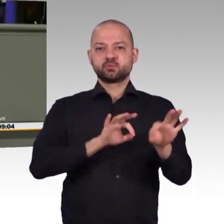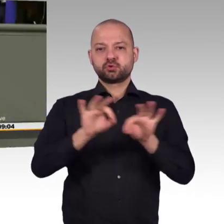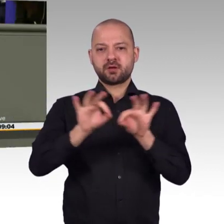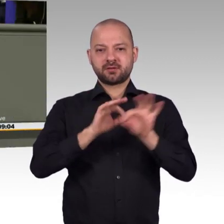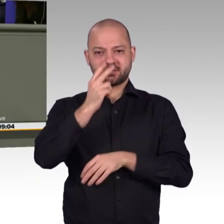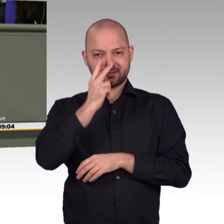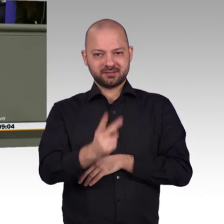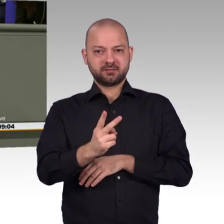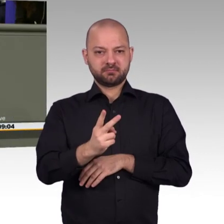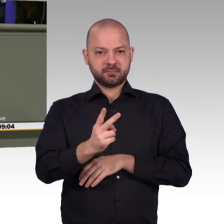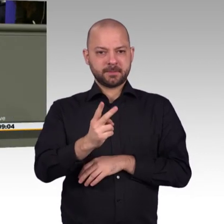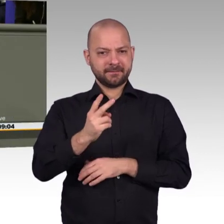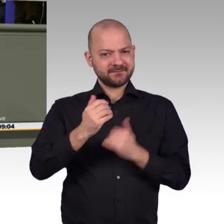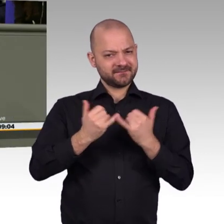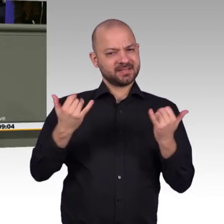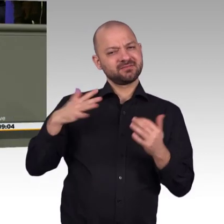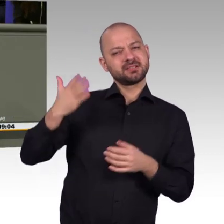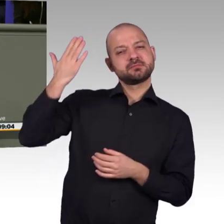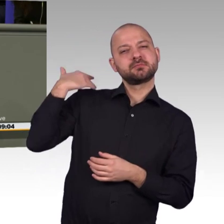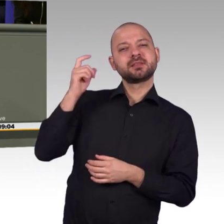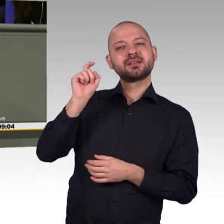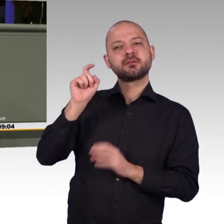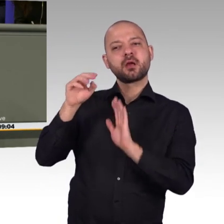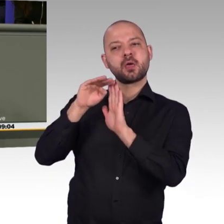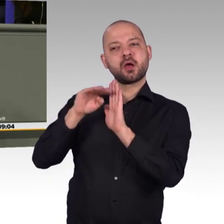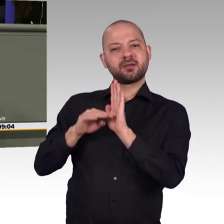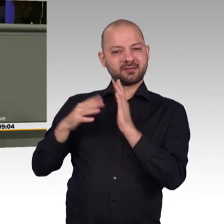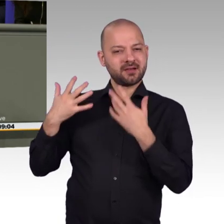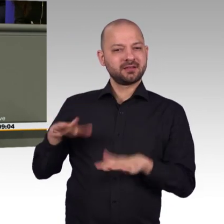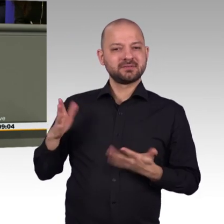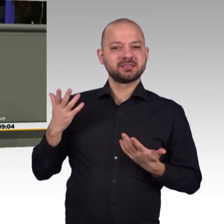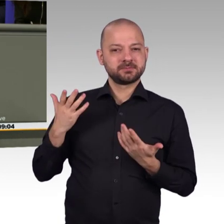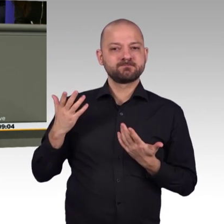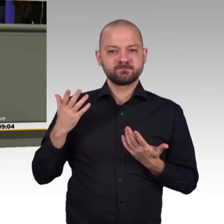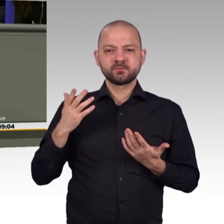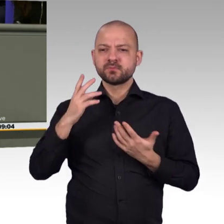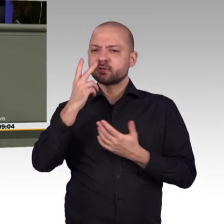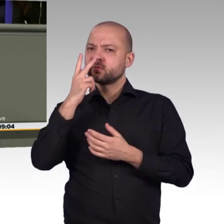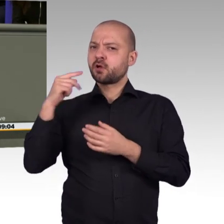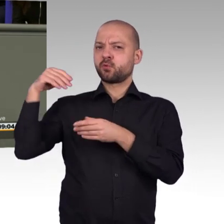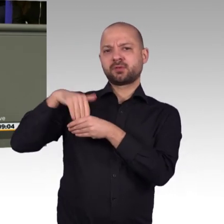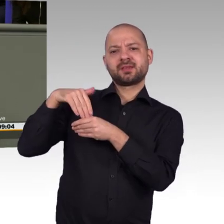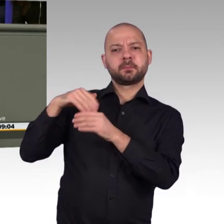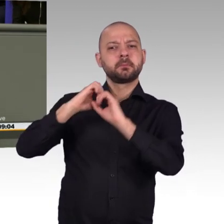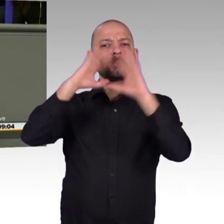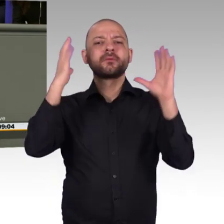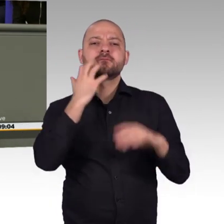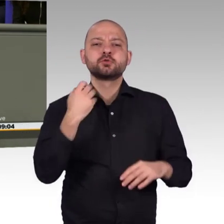einzelnen Handlungsfeldern. Die Umsetzungsstrategie gibt es einmal ausgedruckt auf Papier, ganz